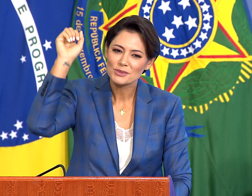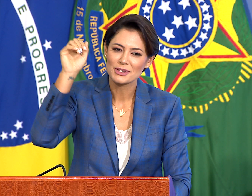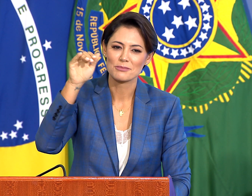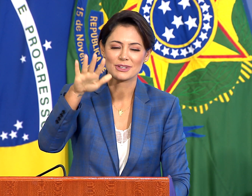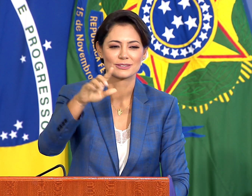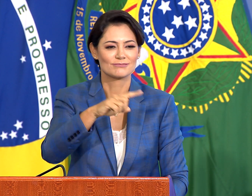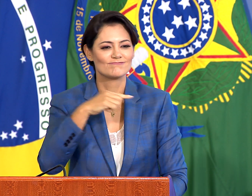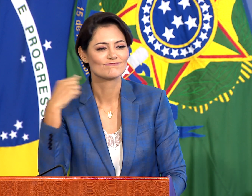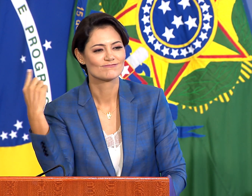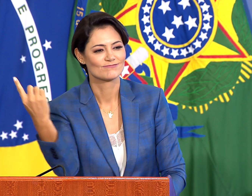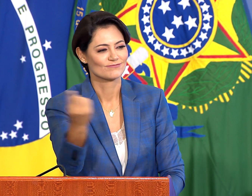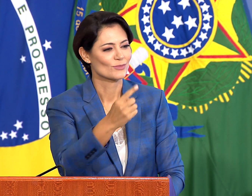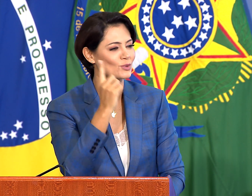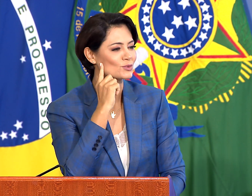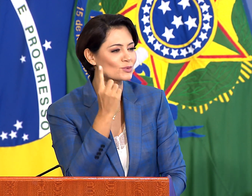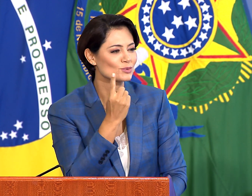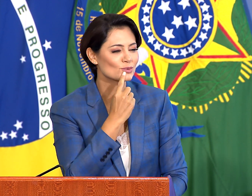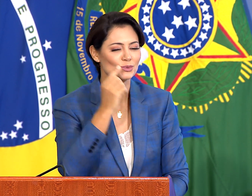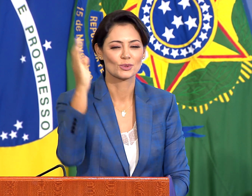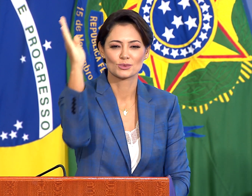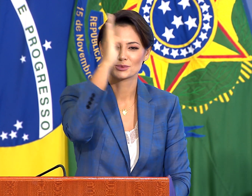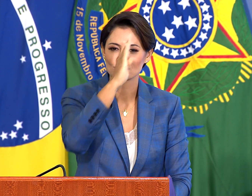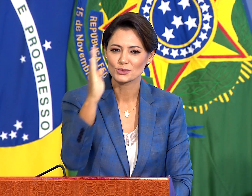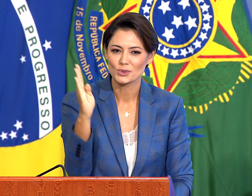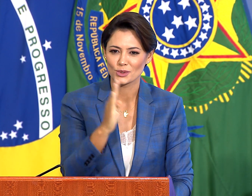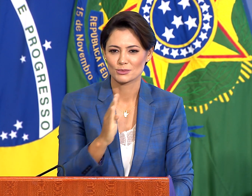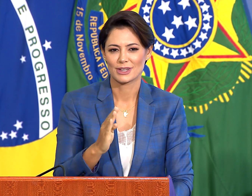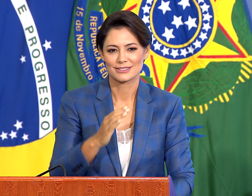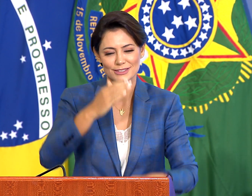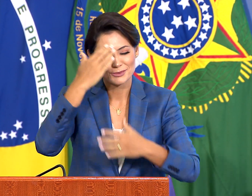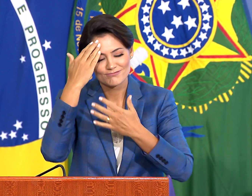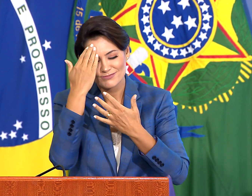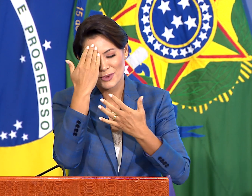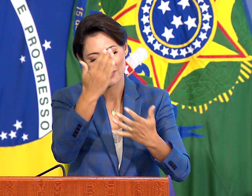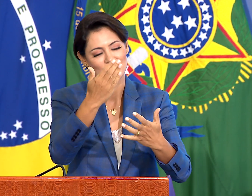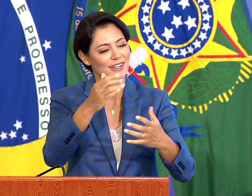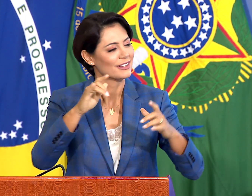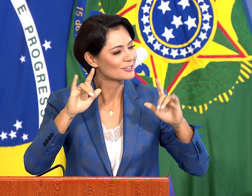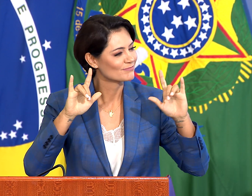Que Deus abençoe os surdos do nosso Brasil. Muito obrigada.